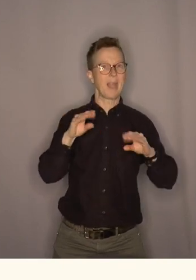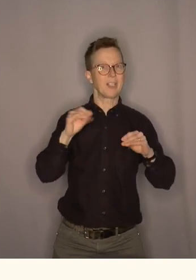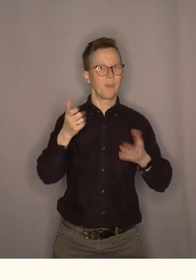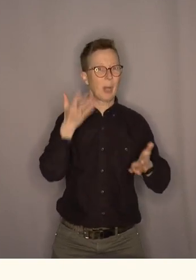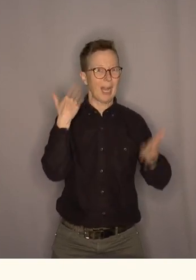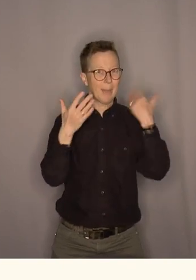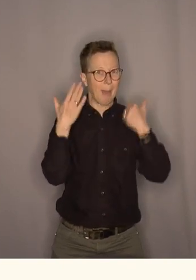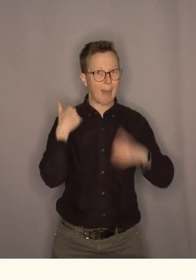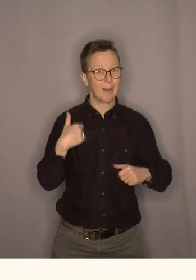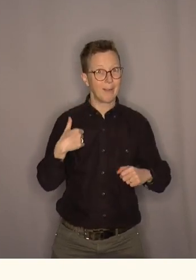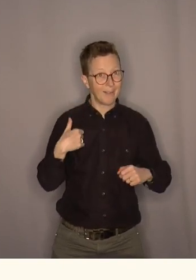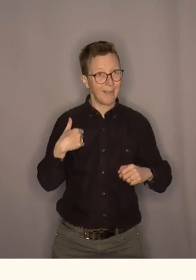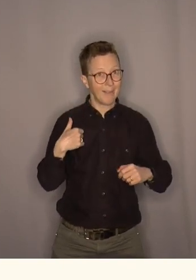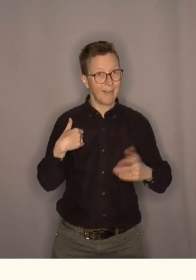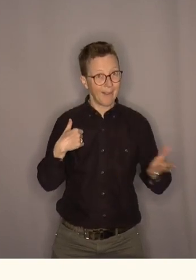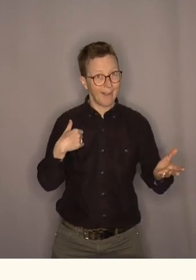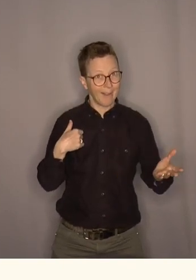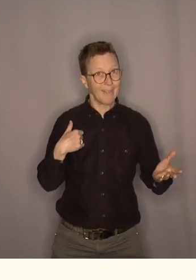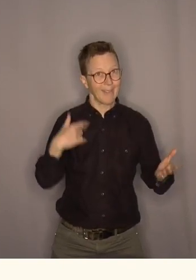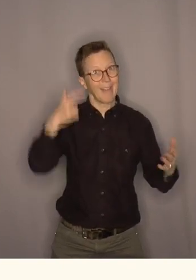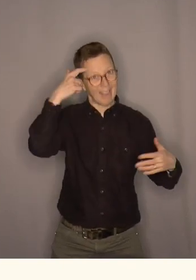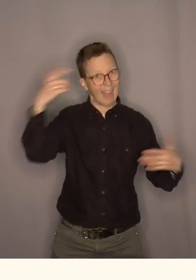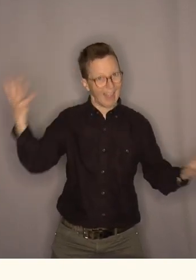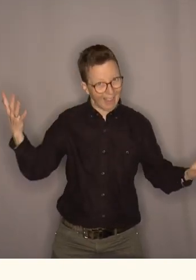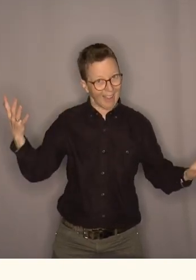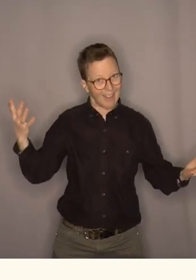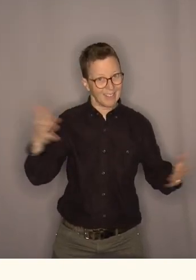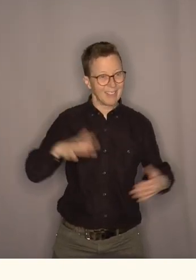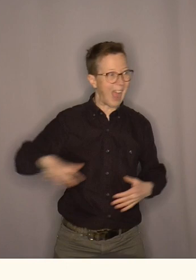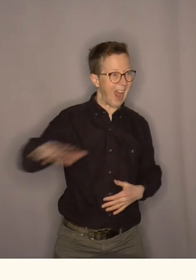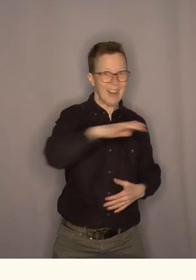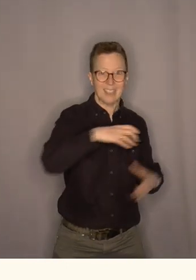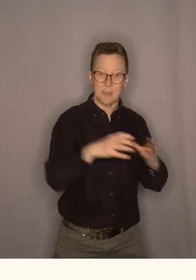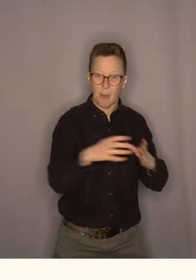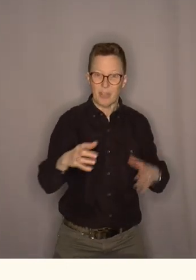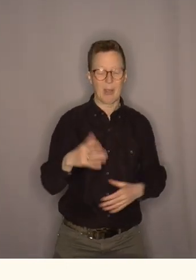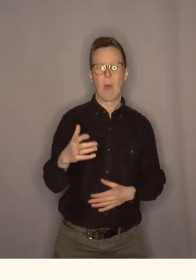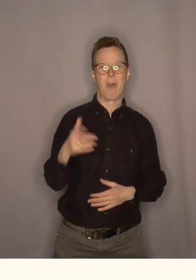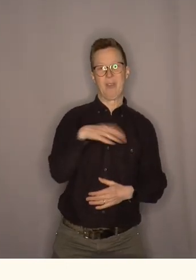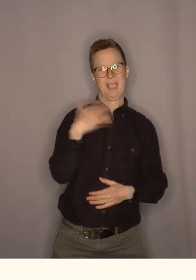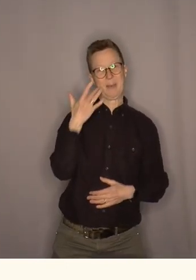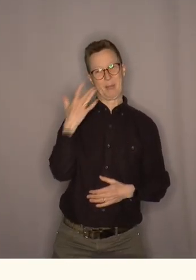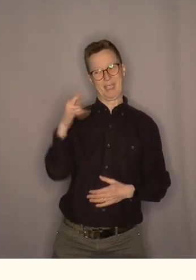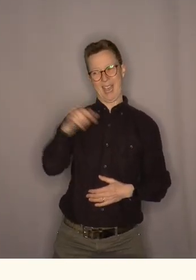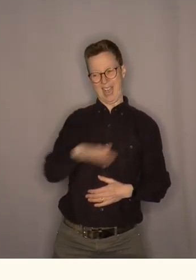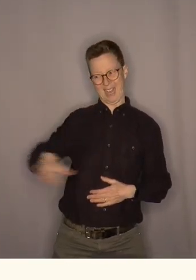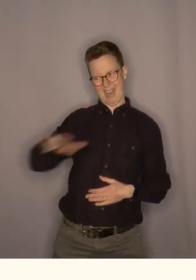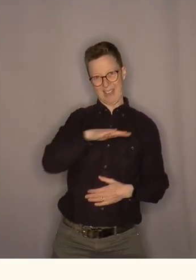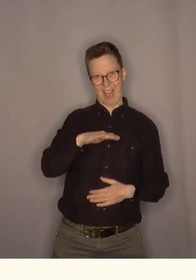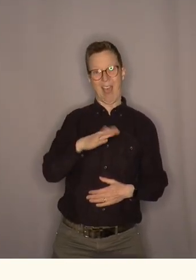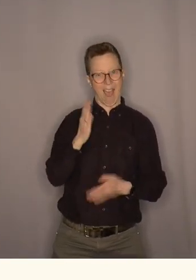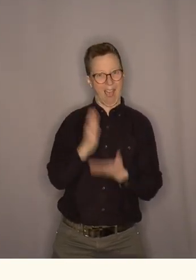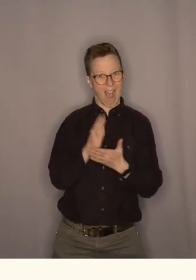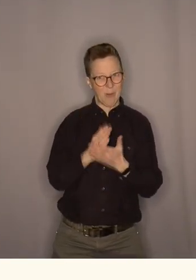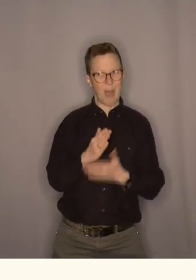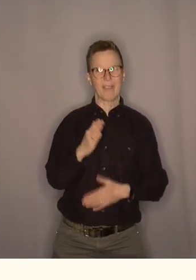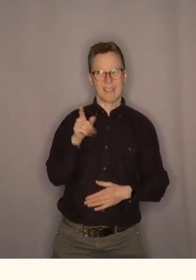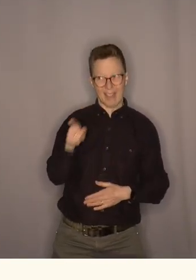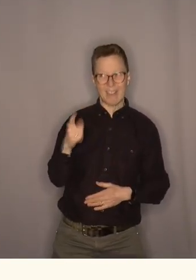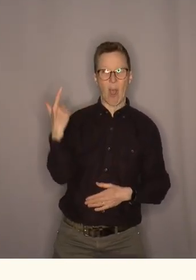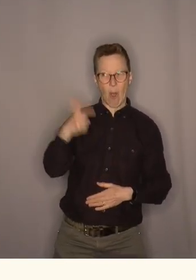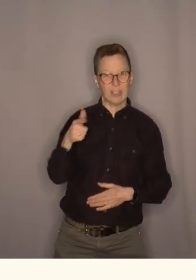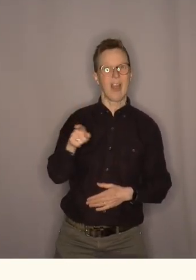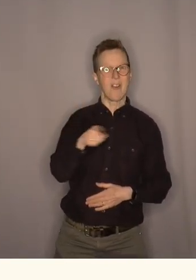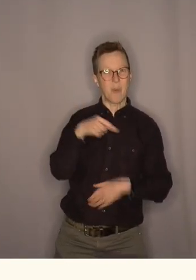er det for klimaet. Nå tenk på det da kjære landsmøter vi er utrolig heldige i dette landet at akkurat den oljen